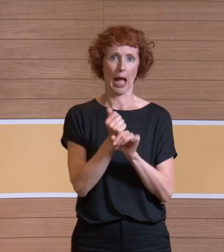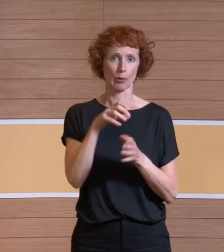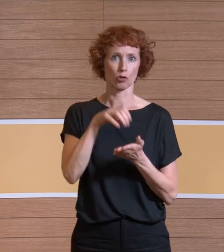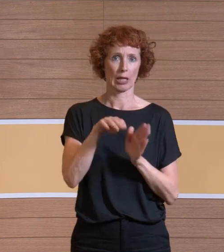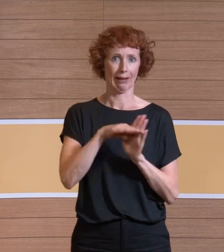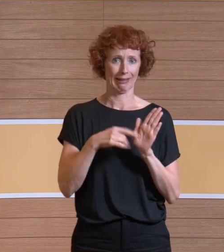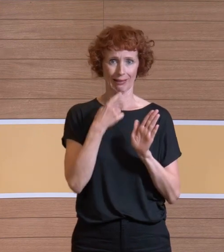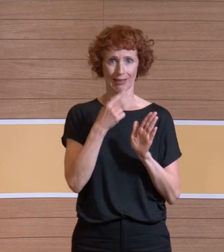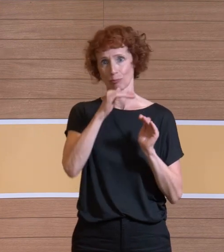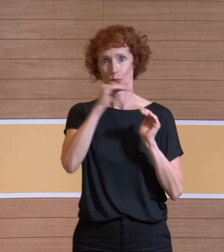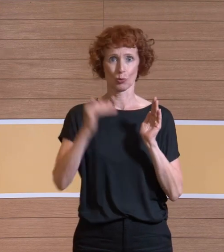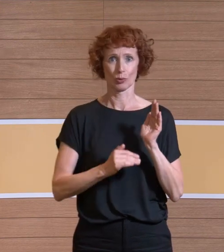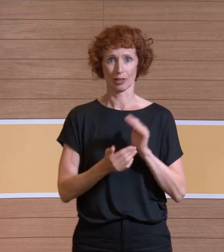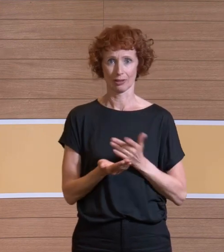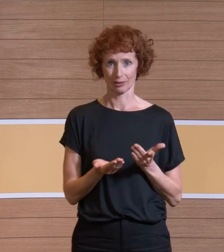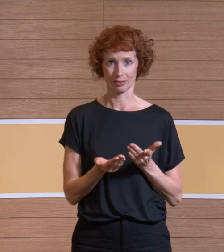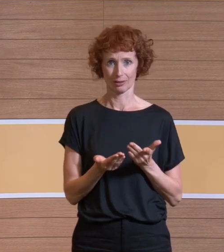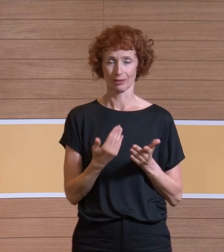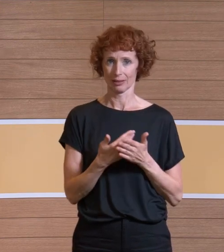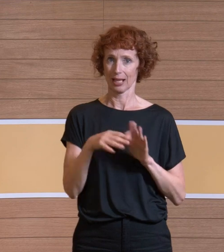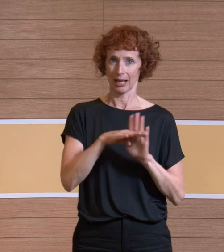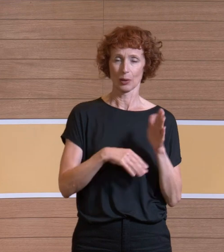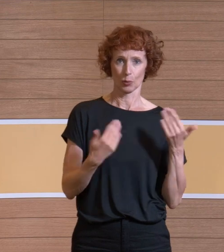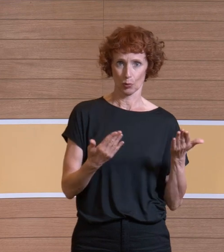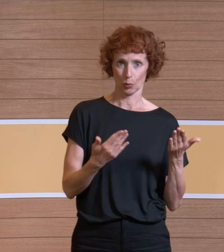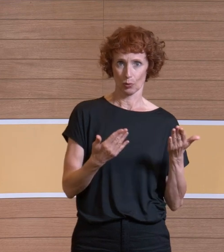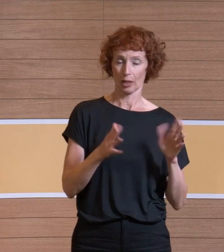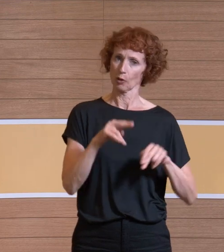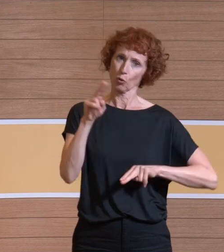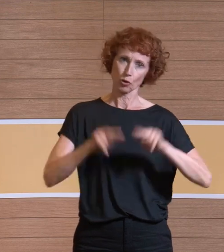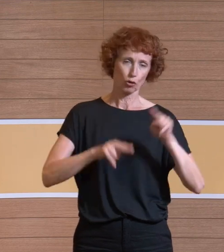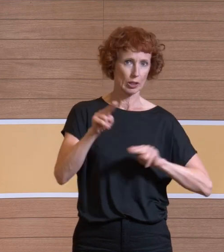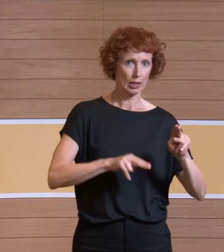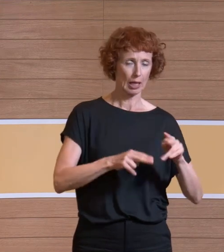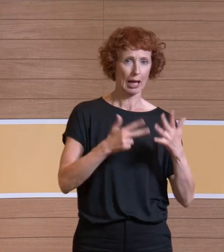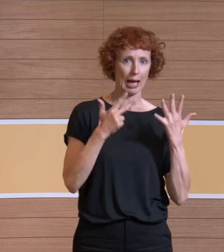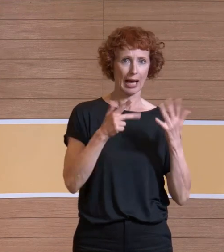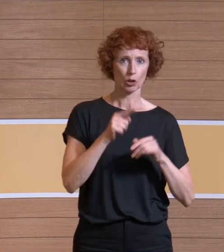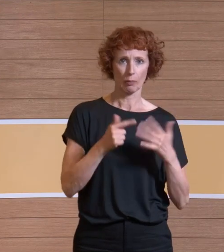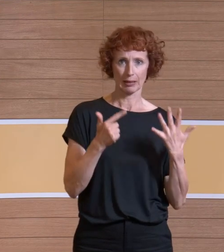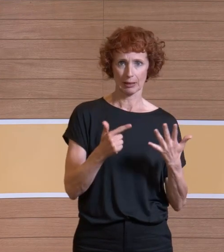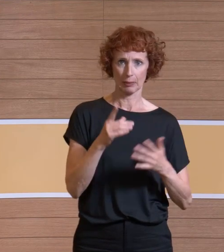Diese Hintergrundbelastung, die ich da gerade angesprochen habe, variierten auch noch mal um 8,7 Dezibel. Das heißt, nur durch